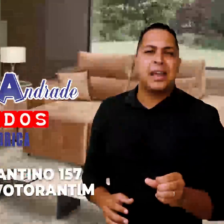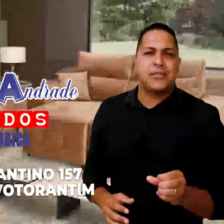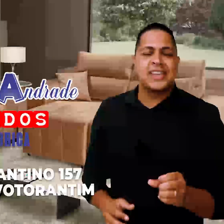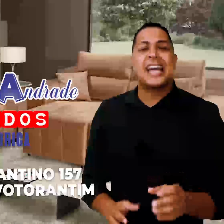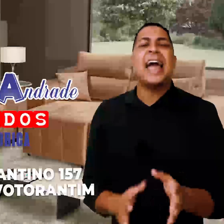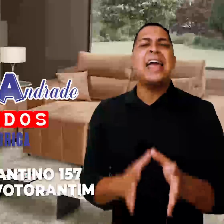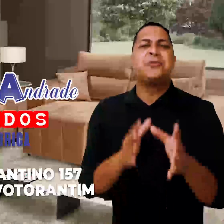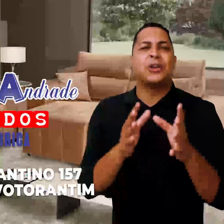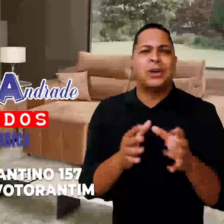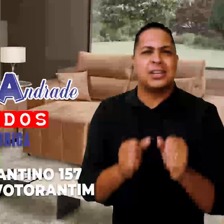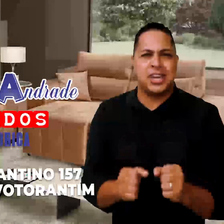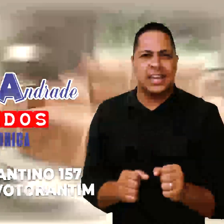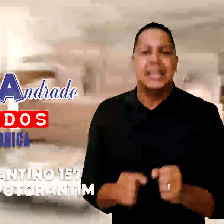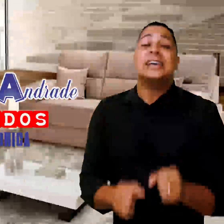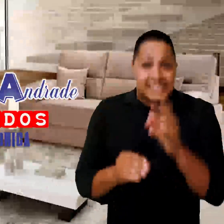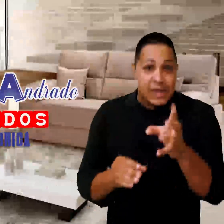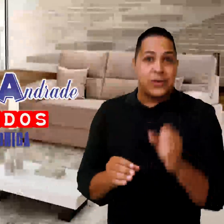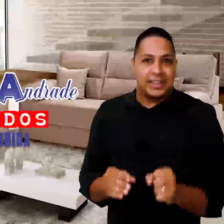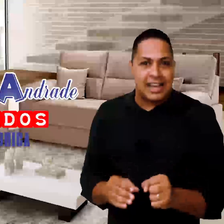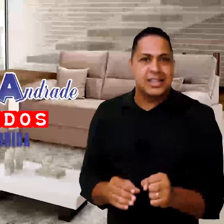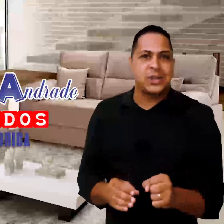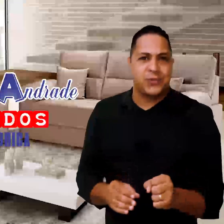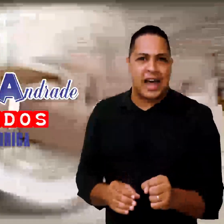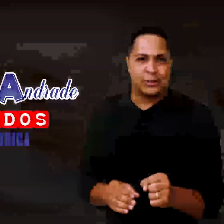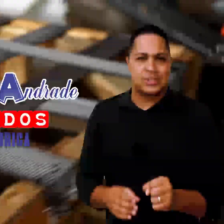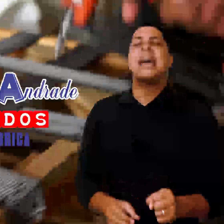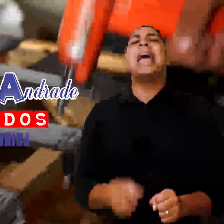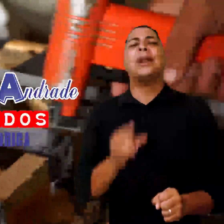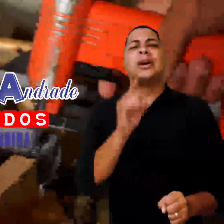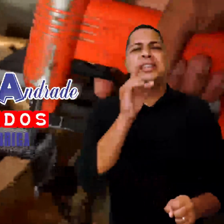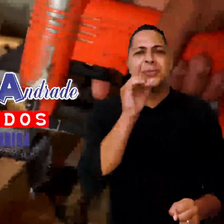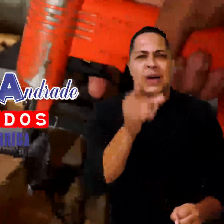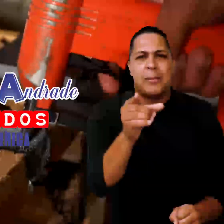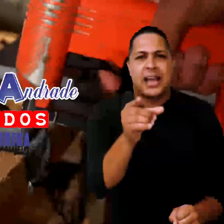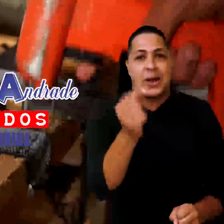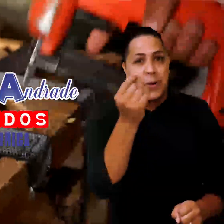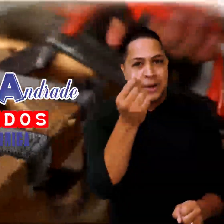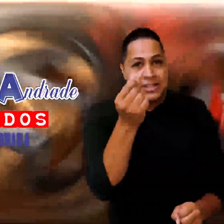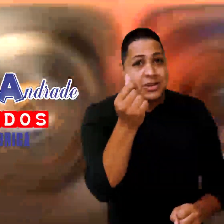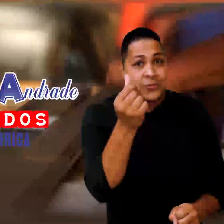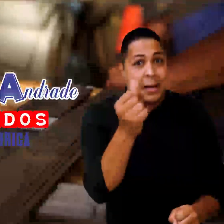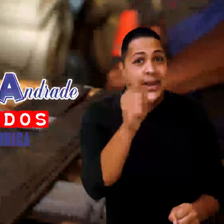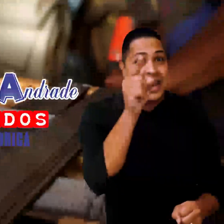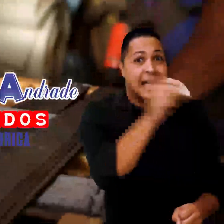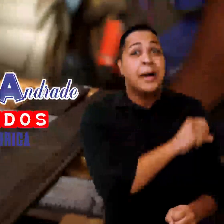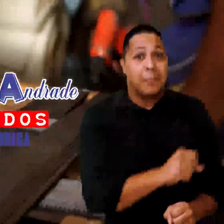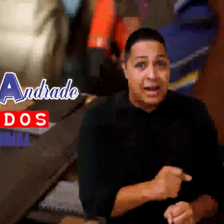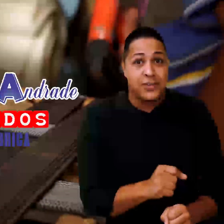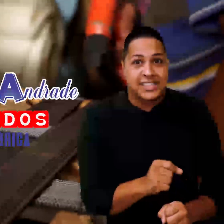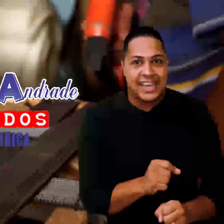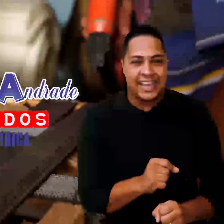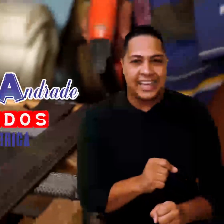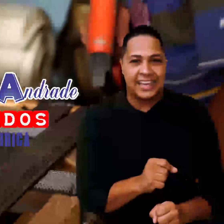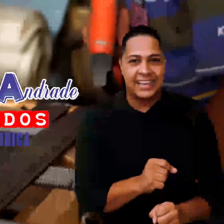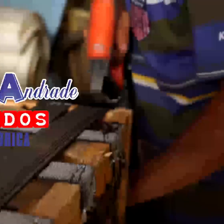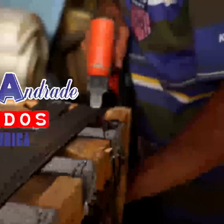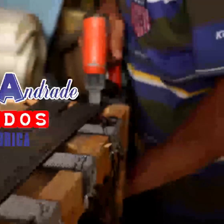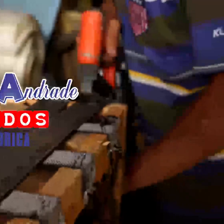Parque Bela Vista em Doutorantim. Silva Andrade Estofados é a loja de fábrica com o preço de fábrica para você.